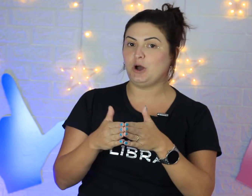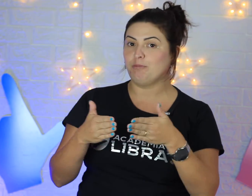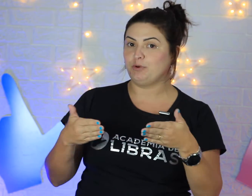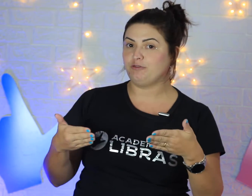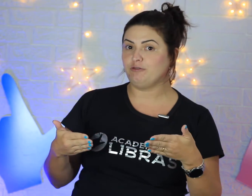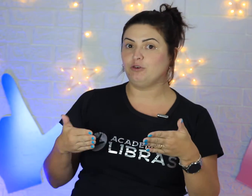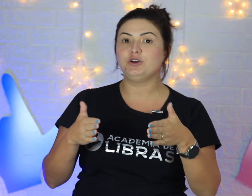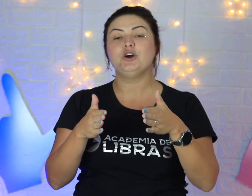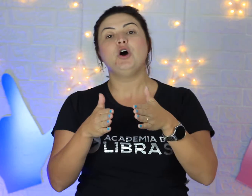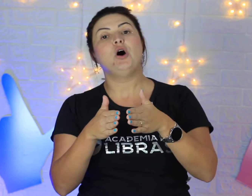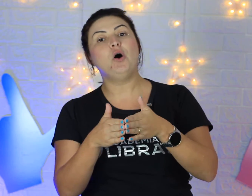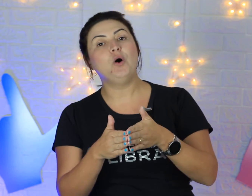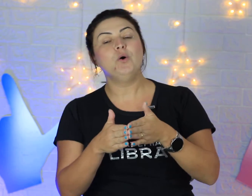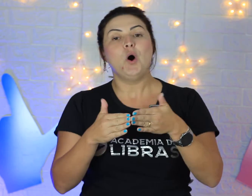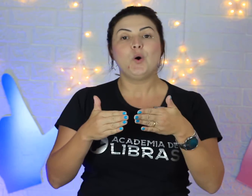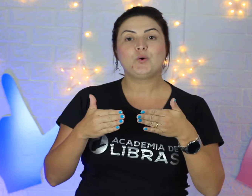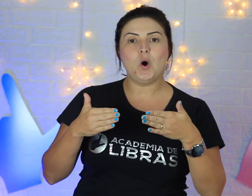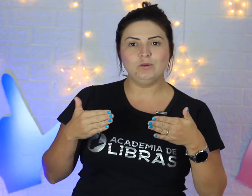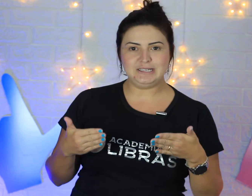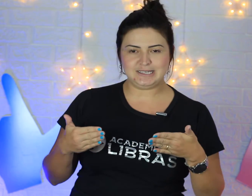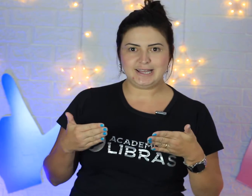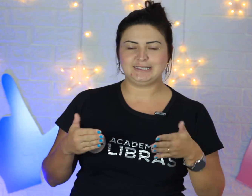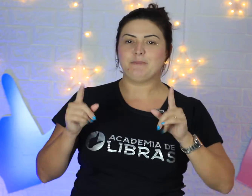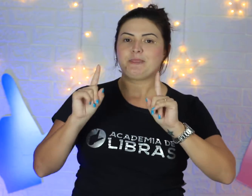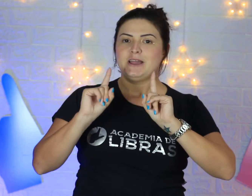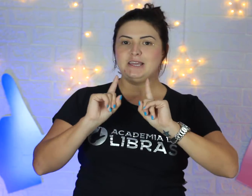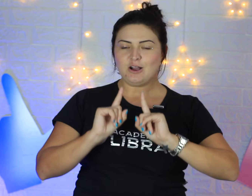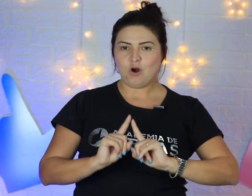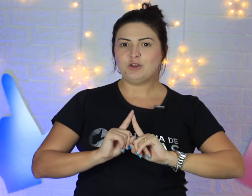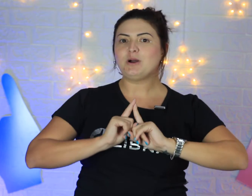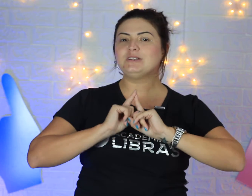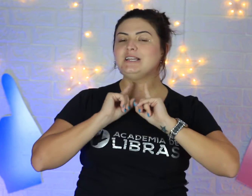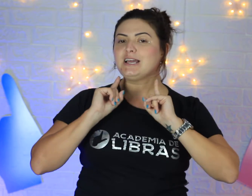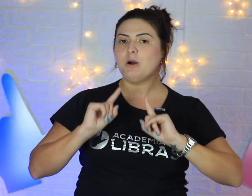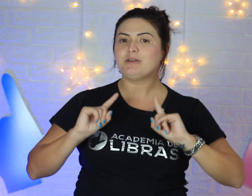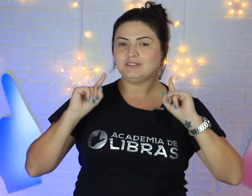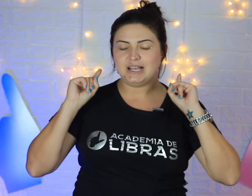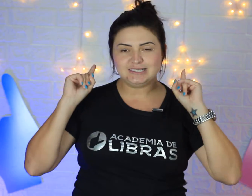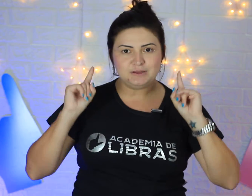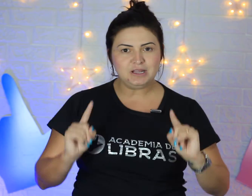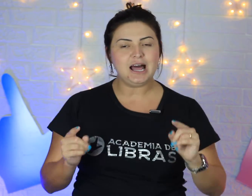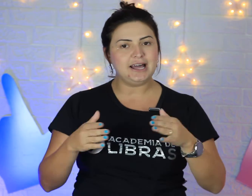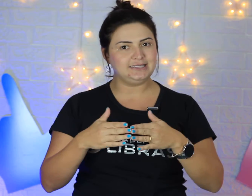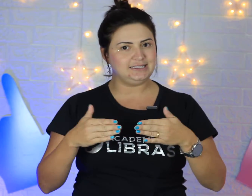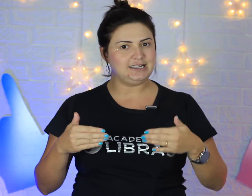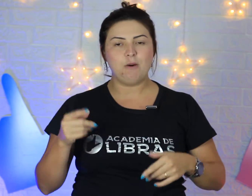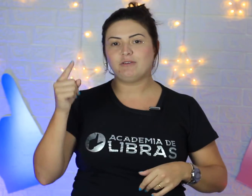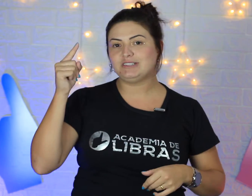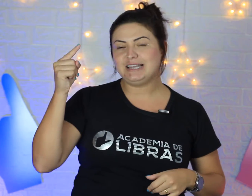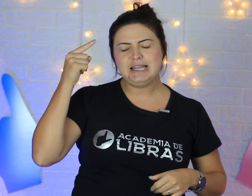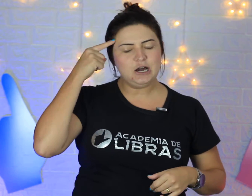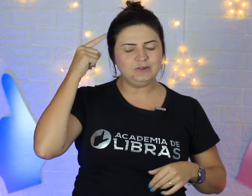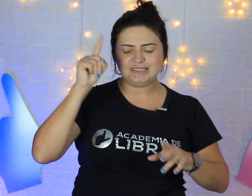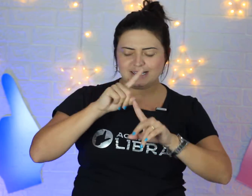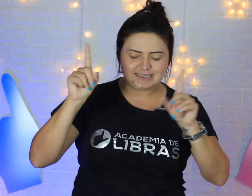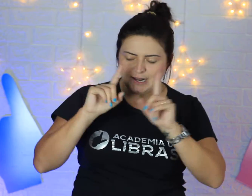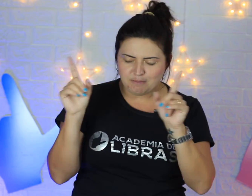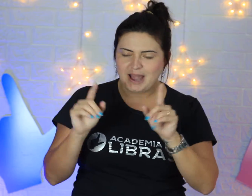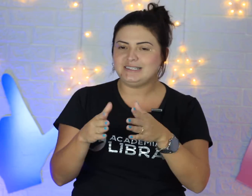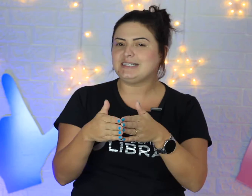Então, por favor ou com licença. E agora, uma coisa legal pra você assimilar esse sinal, pra você não esquecer mais que